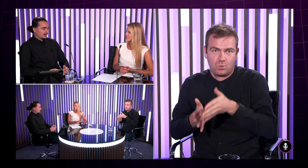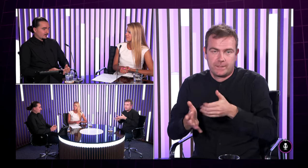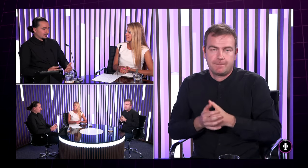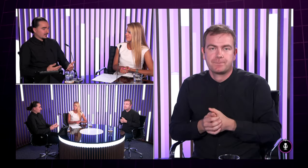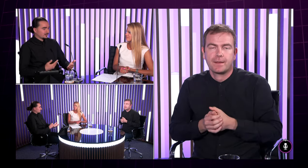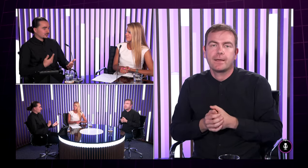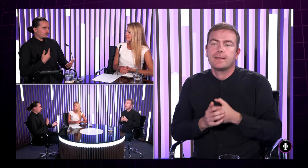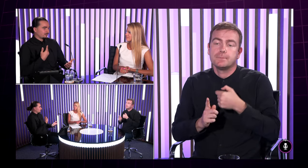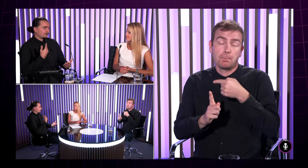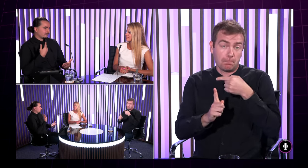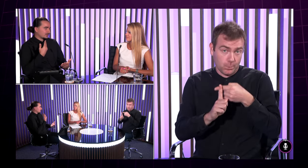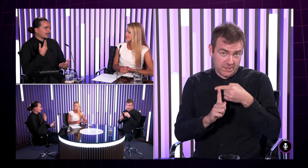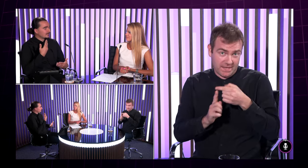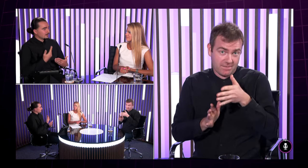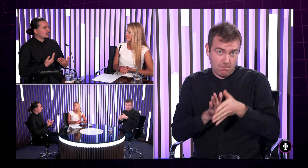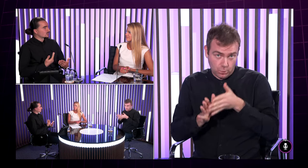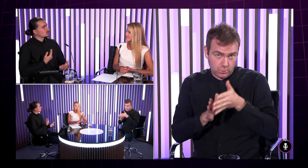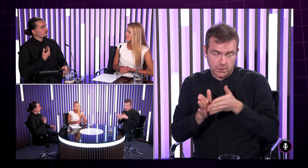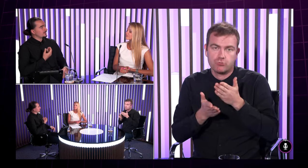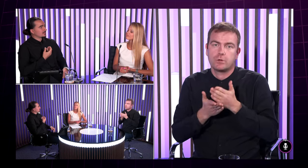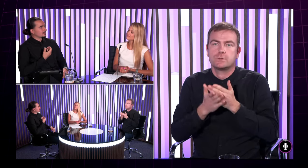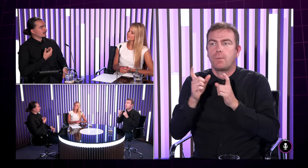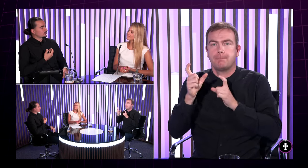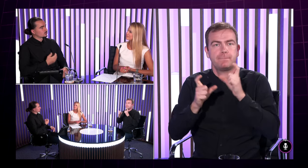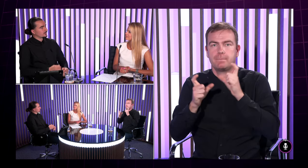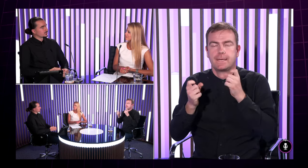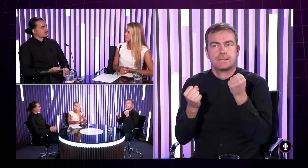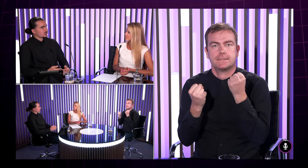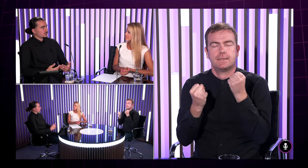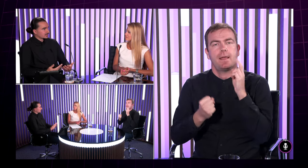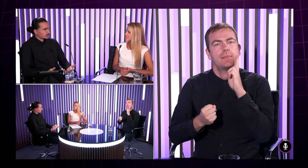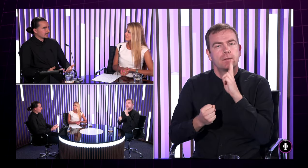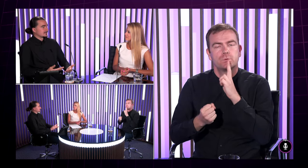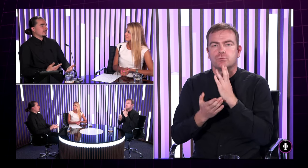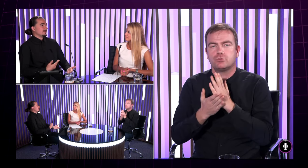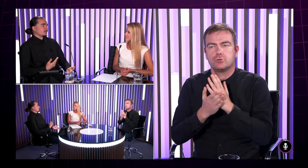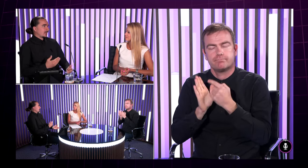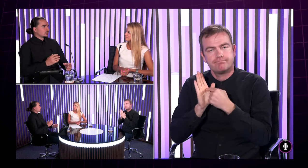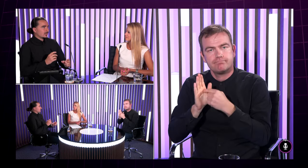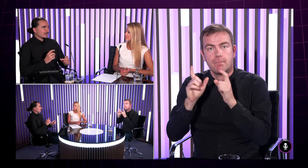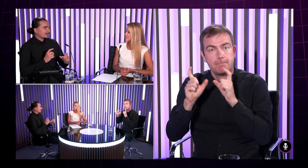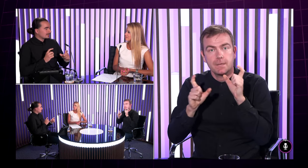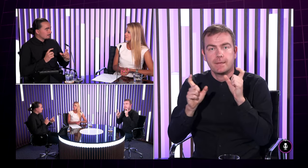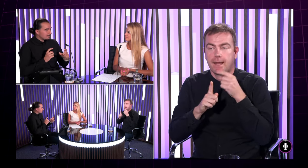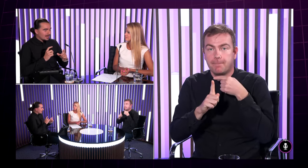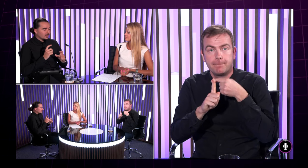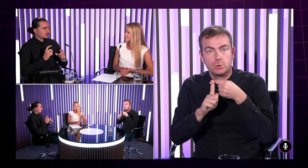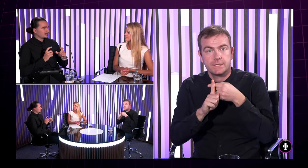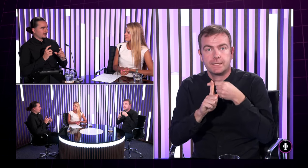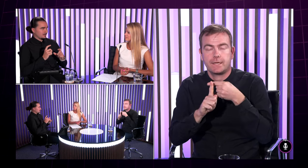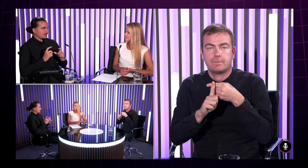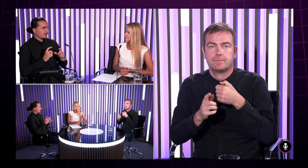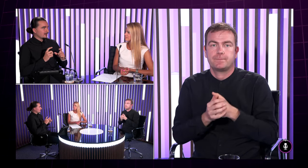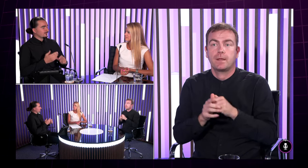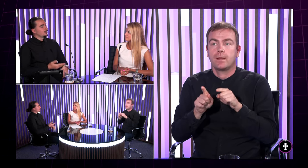toho pozitívneho je to teda väčšinou podľa mňa to aj tá mimika že človek vidí na tej tvary toho človeka že či je teda šťastný alebo že naozaj aj tie malé